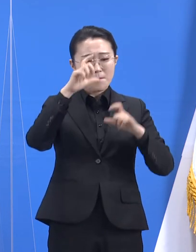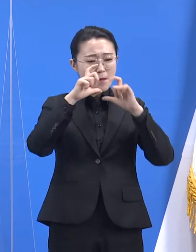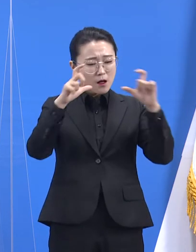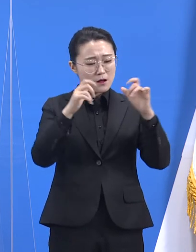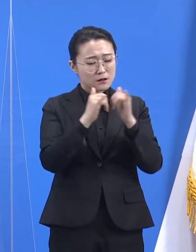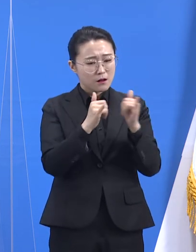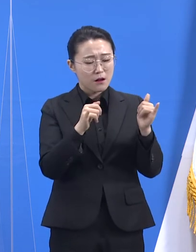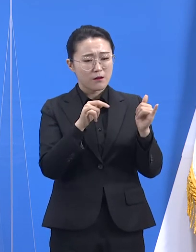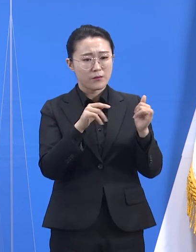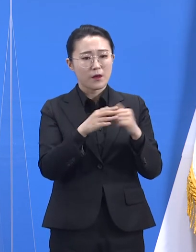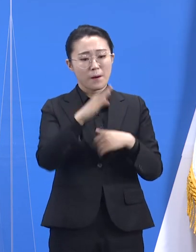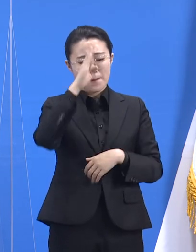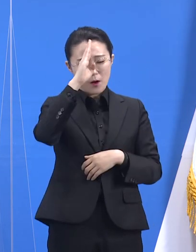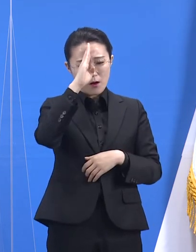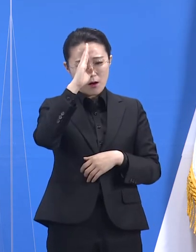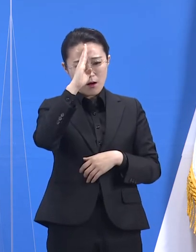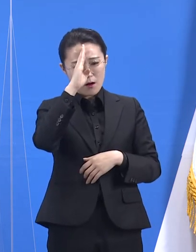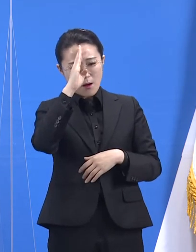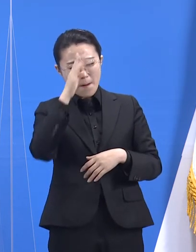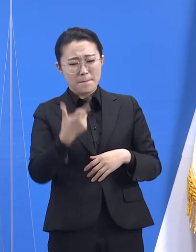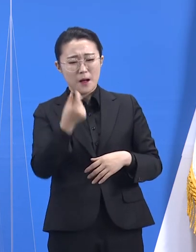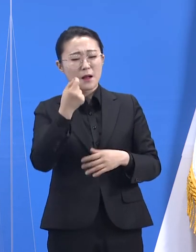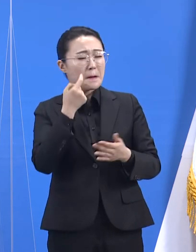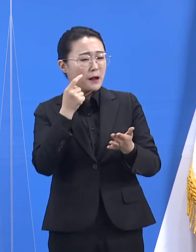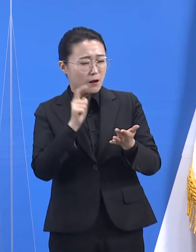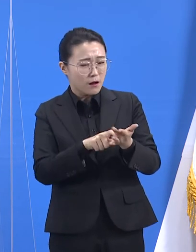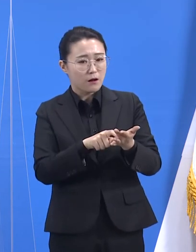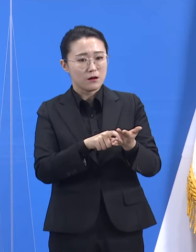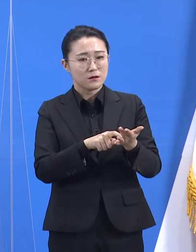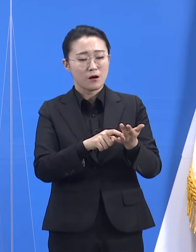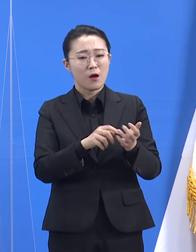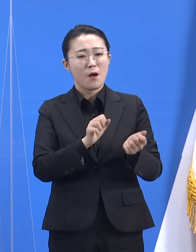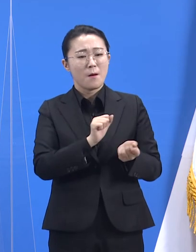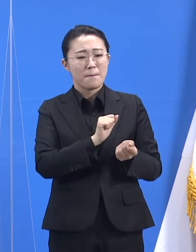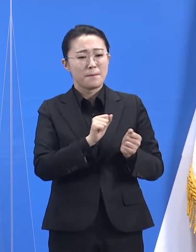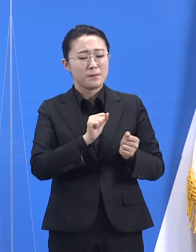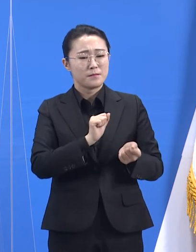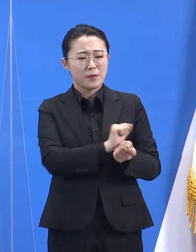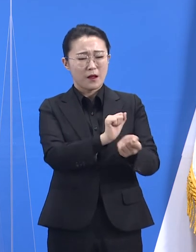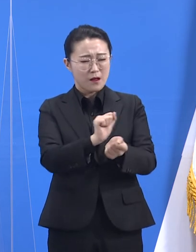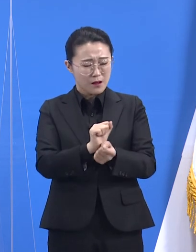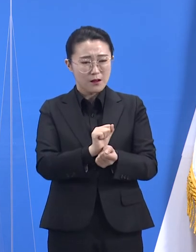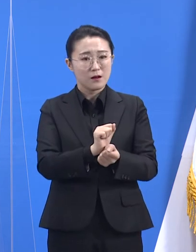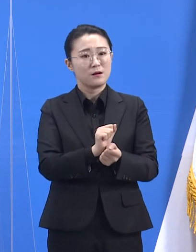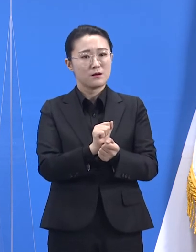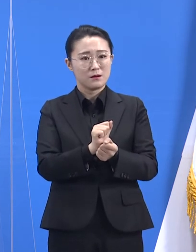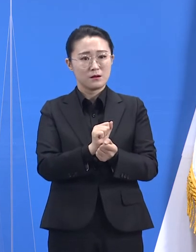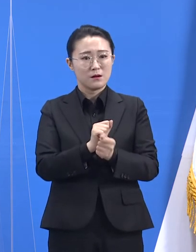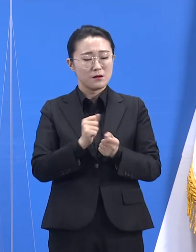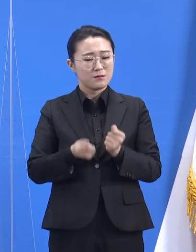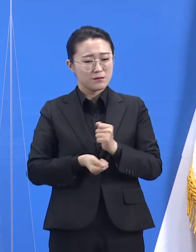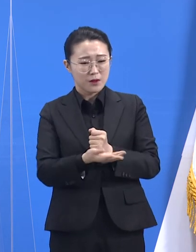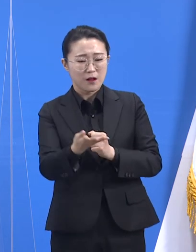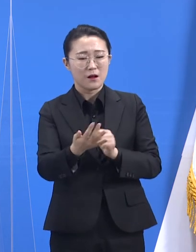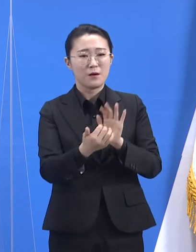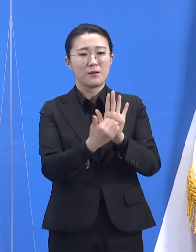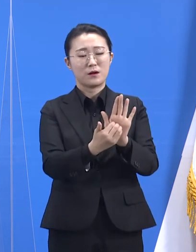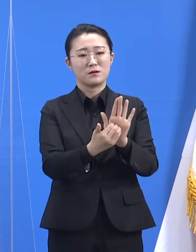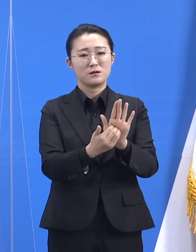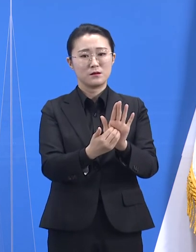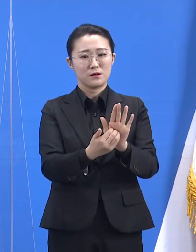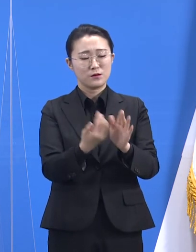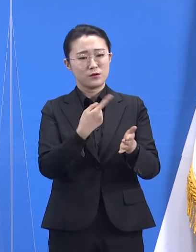방지에 얼마나 큰 의미를 가지는지 보여줍니다. 먼저, 지표환제 발견이 늦어지면서 유행이